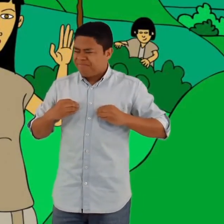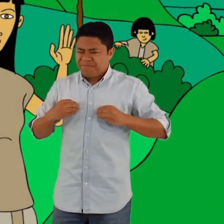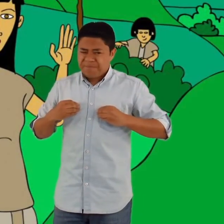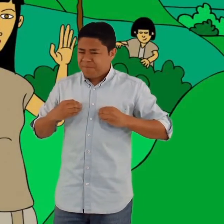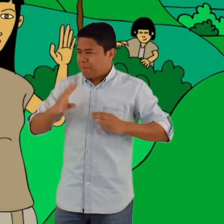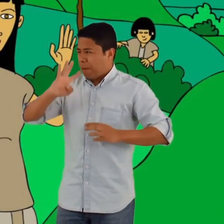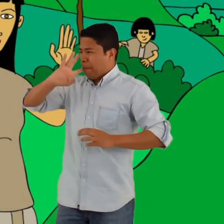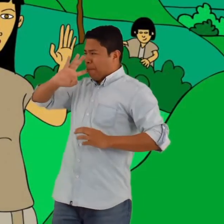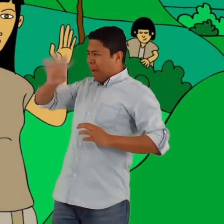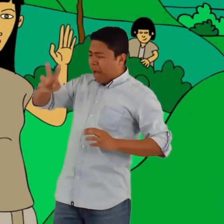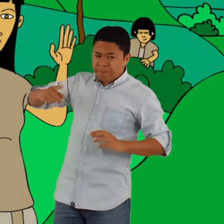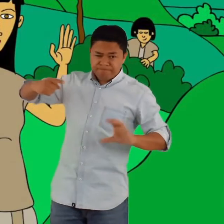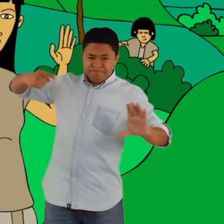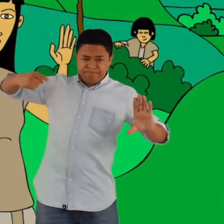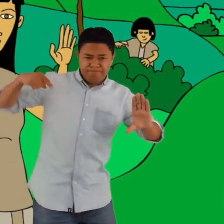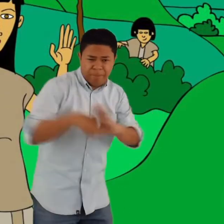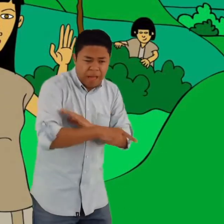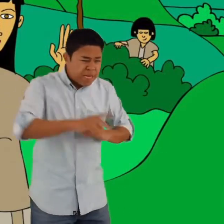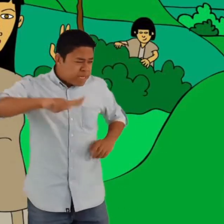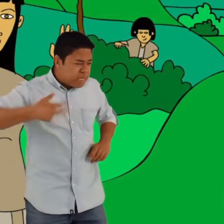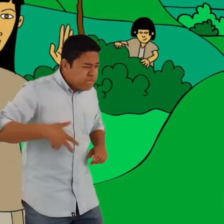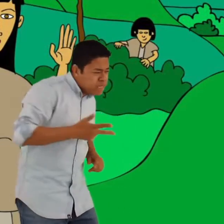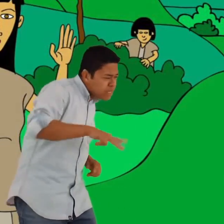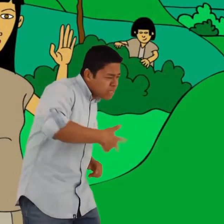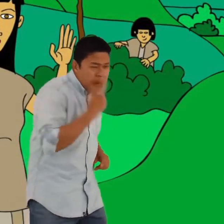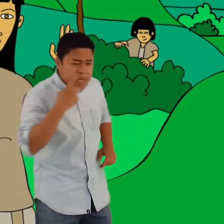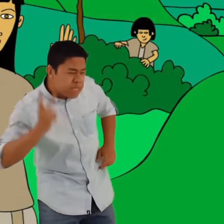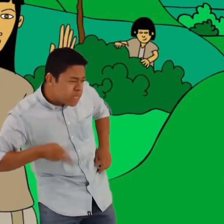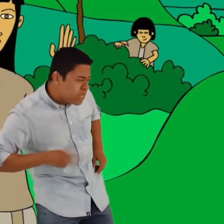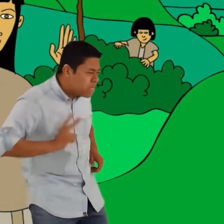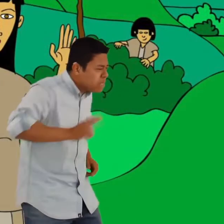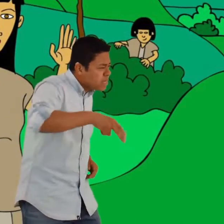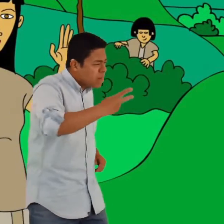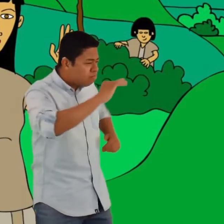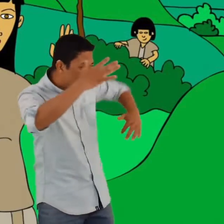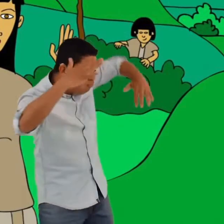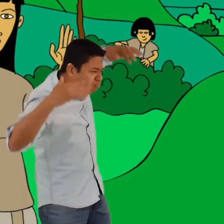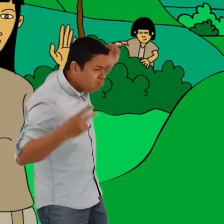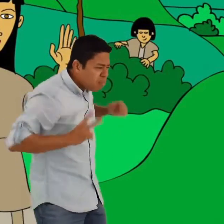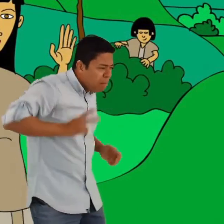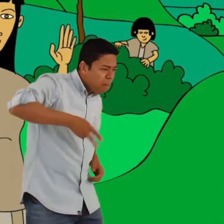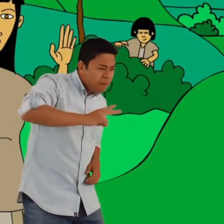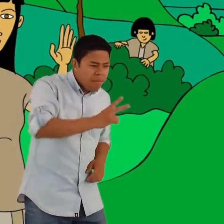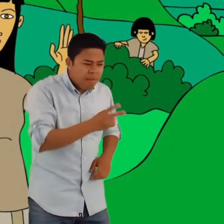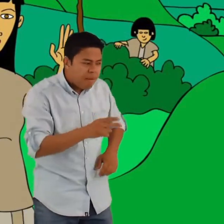Finalmente, decidió pasar por alto los consejos de los ancianos y salió rápidamente a la aldea de los jóvenes.